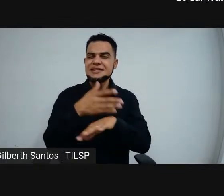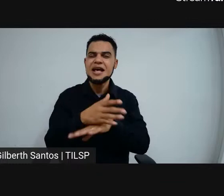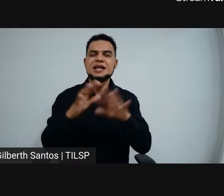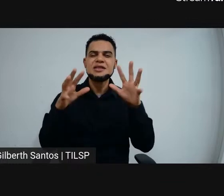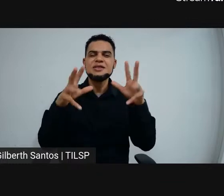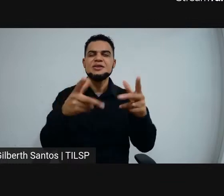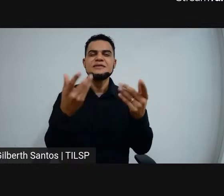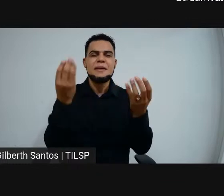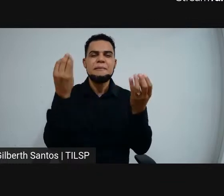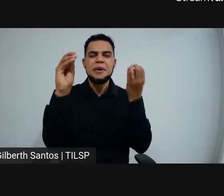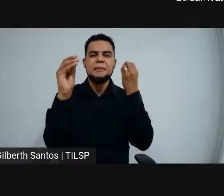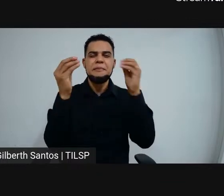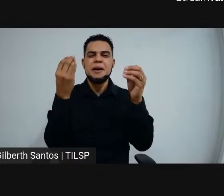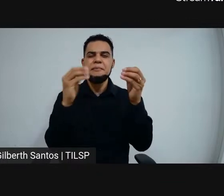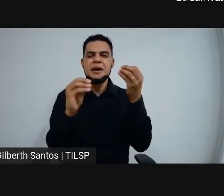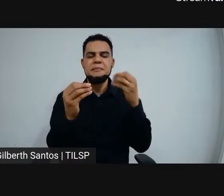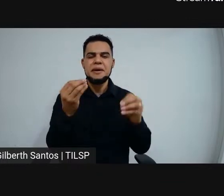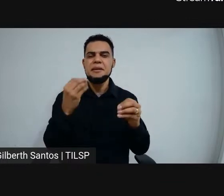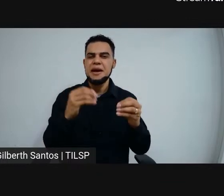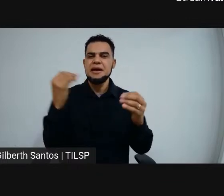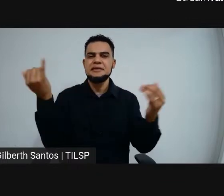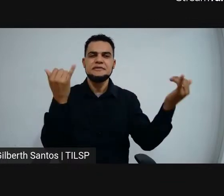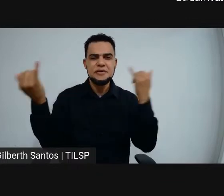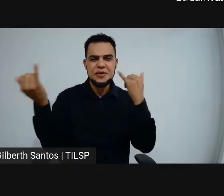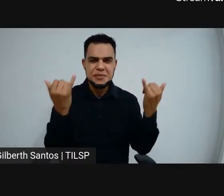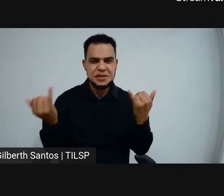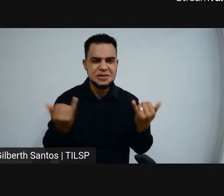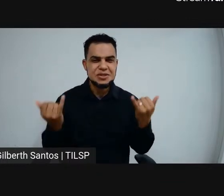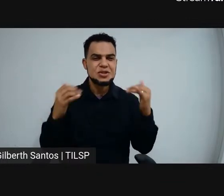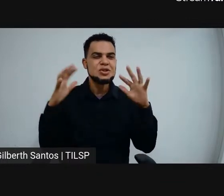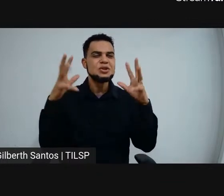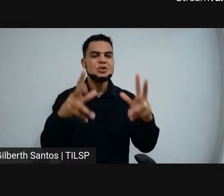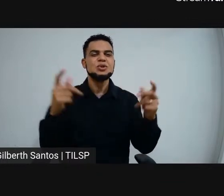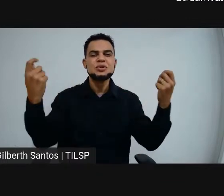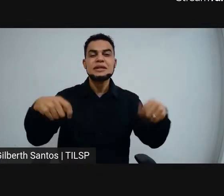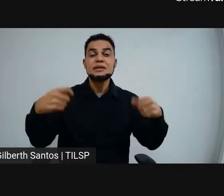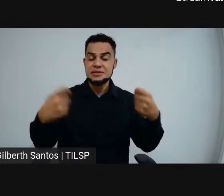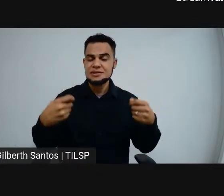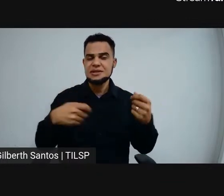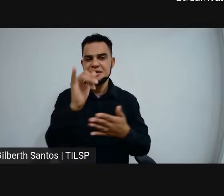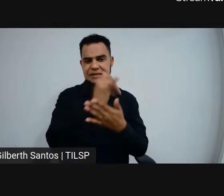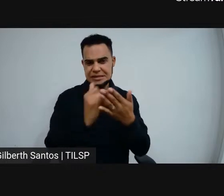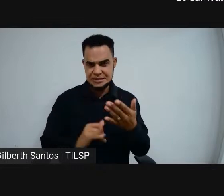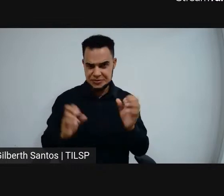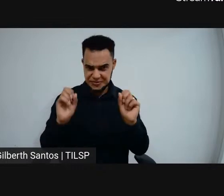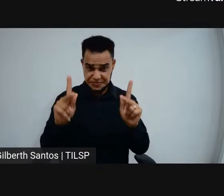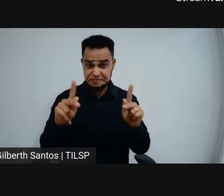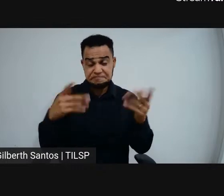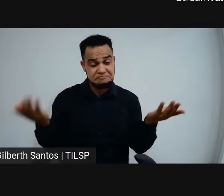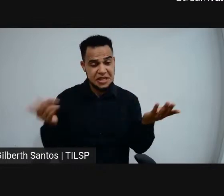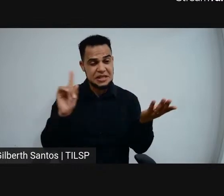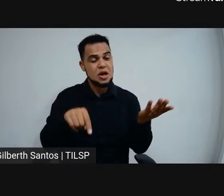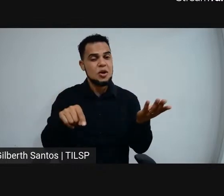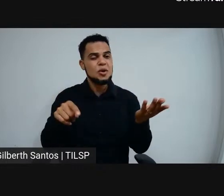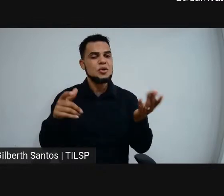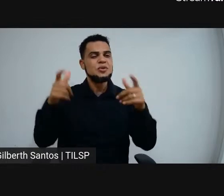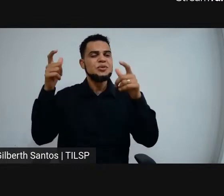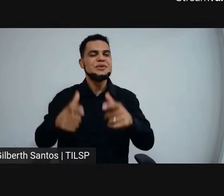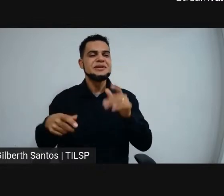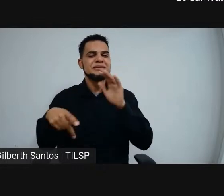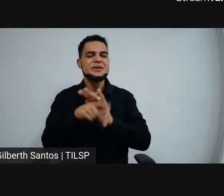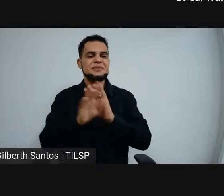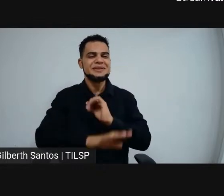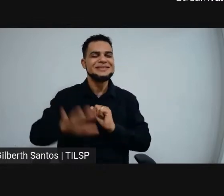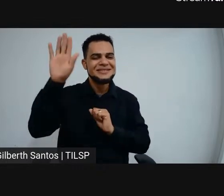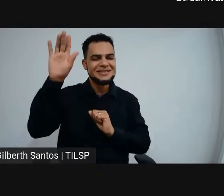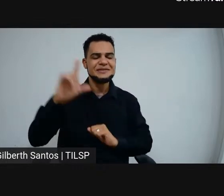ali, as informações necessárias para a inscrição. Tá bom? Então, ali na página do candidato, você tem todas as